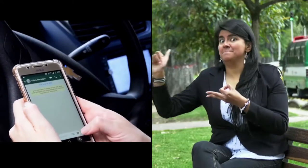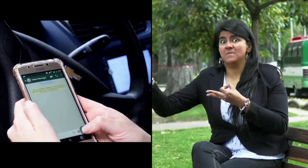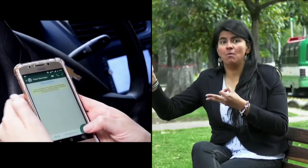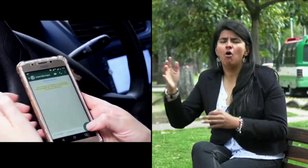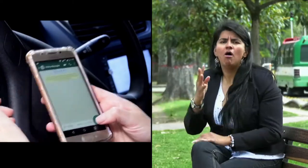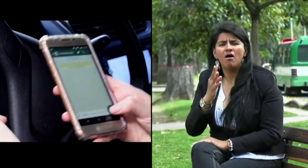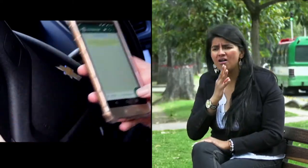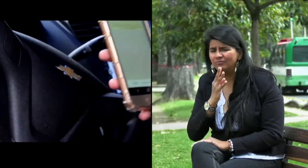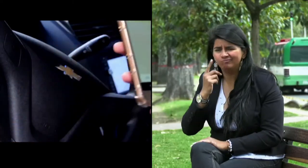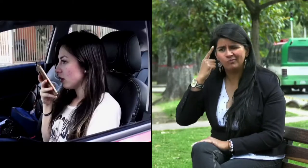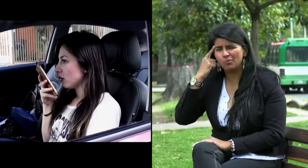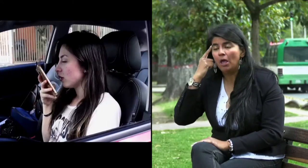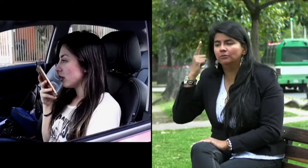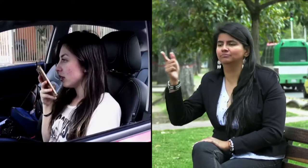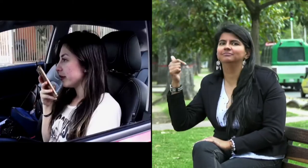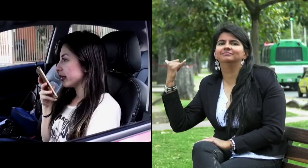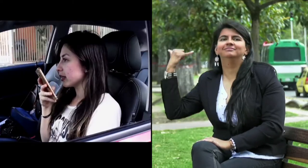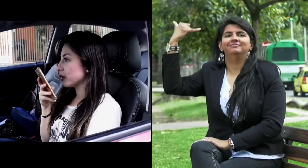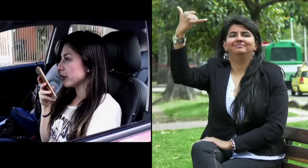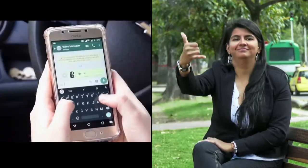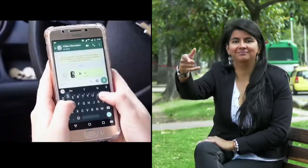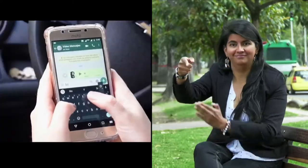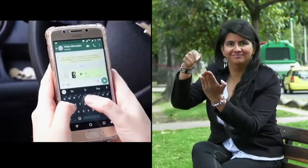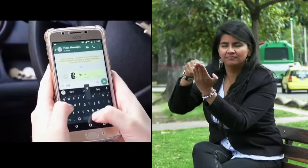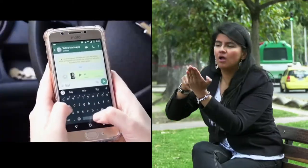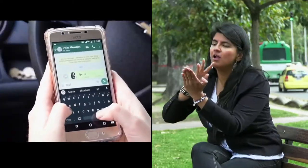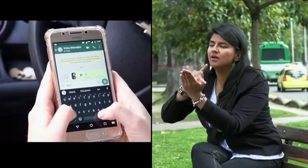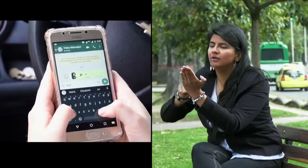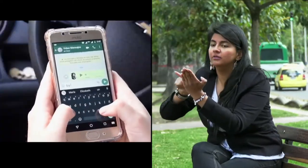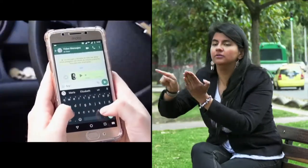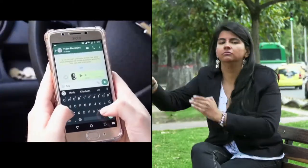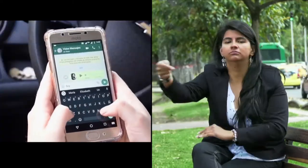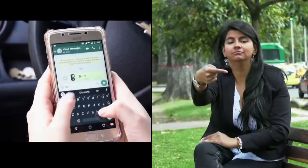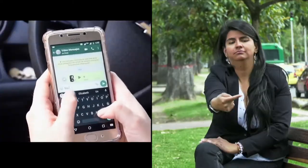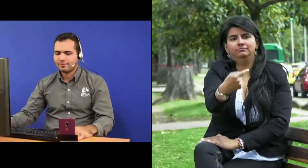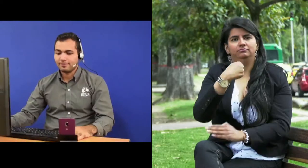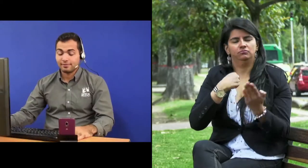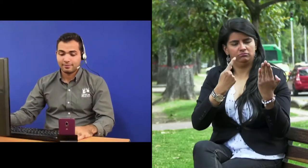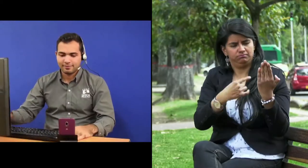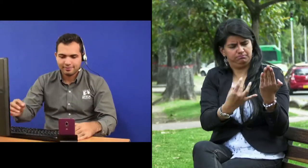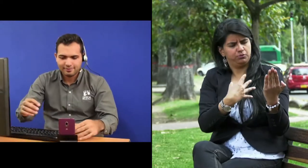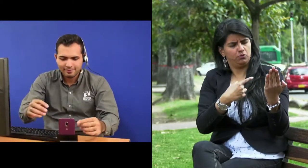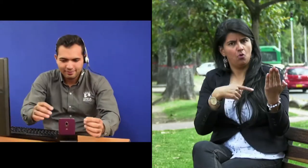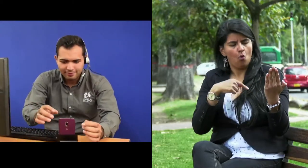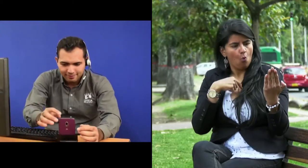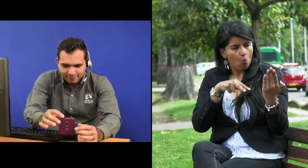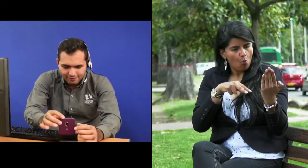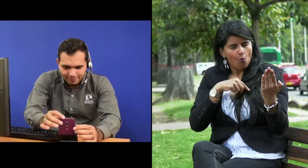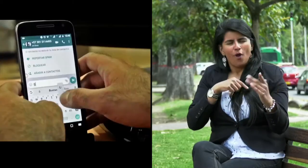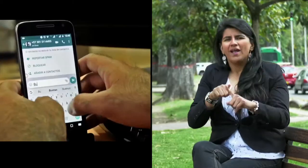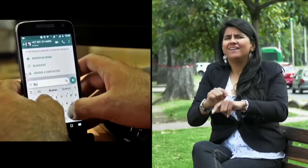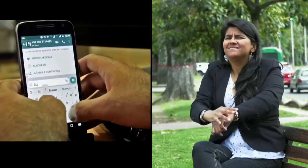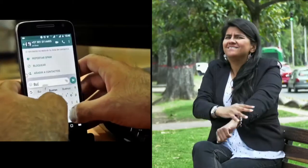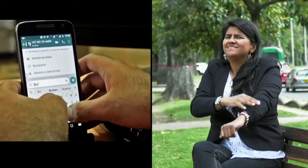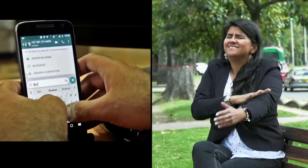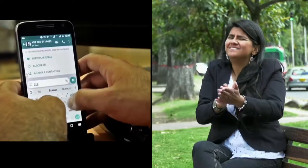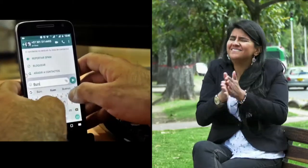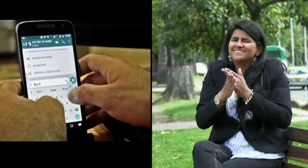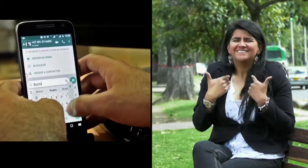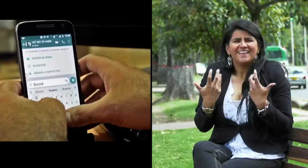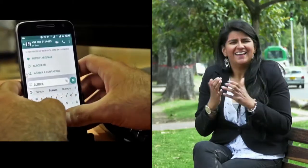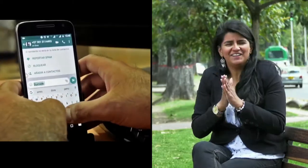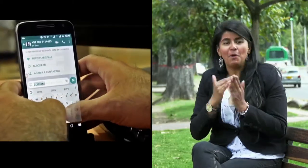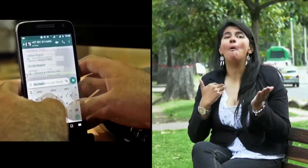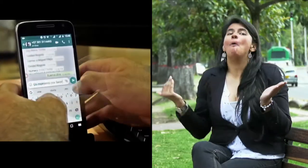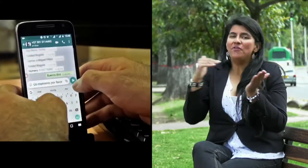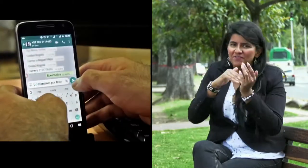poder comunicarnos al ser ella oyente y yo persona sorda, ella misma se encargó de contactar el servicio de videomensajes de centro de relevo y así fue